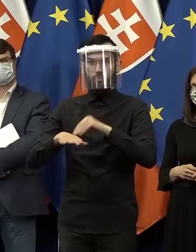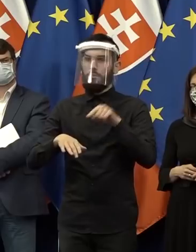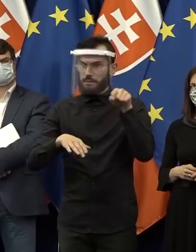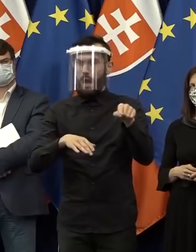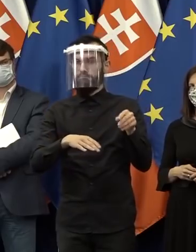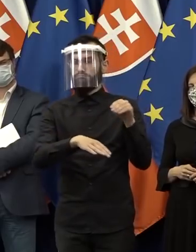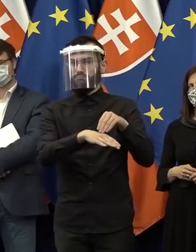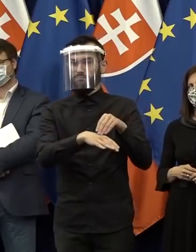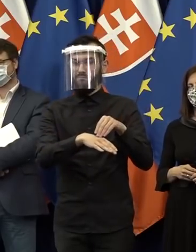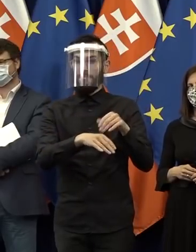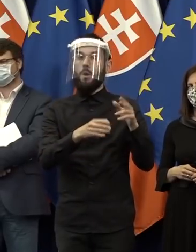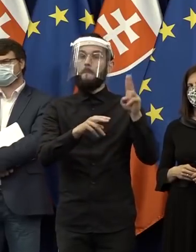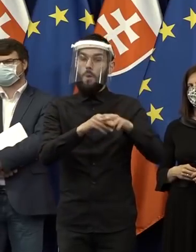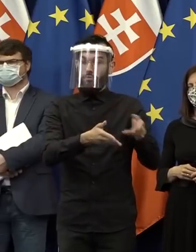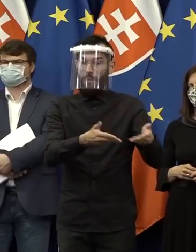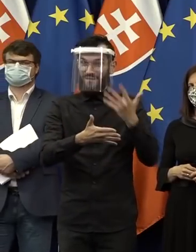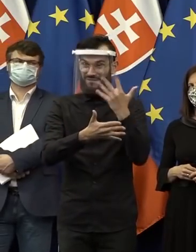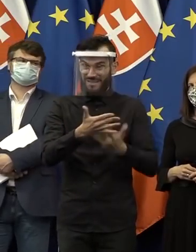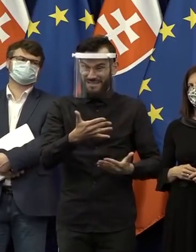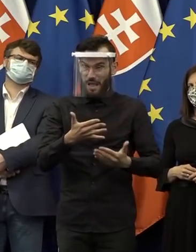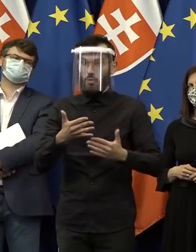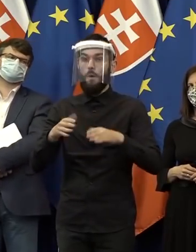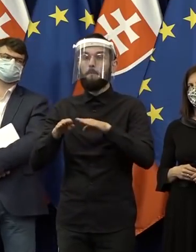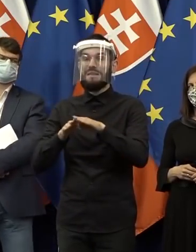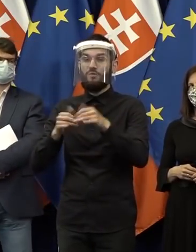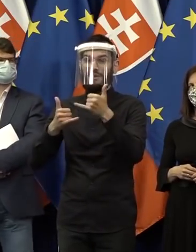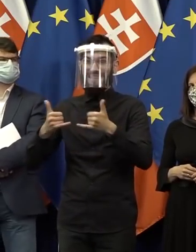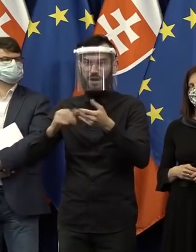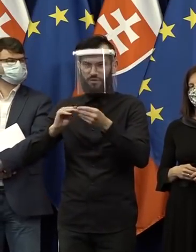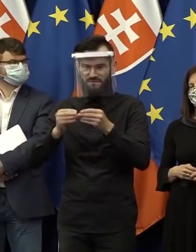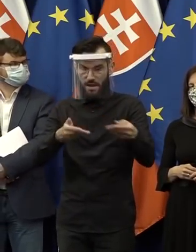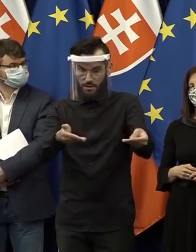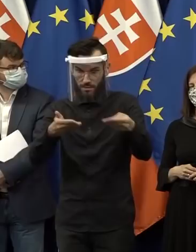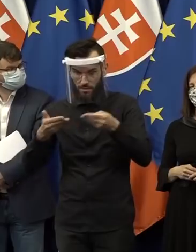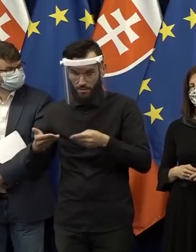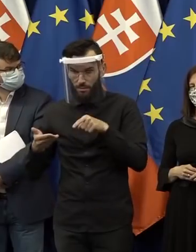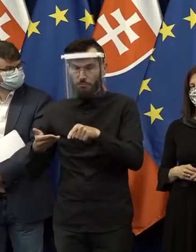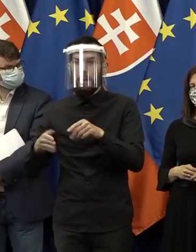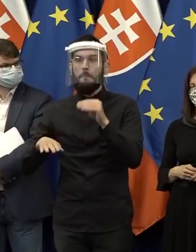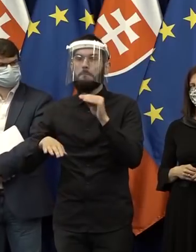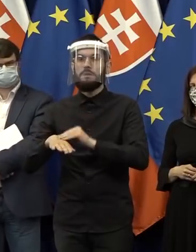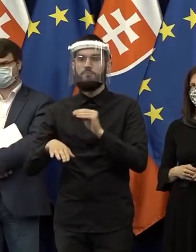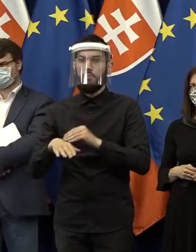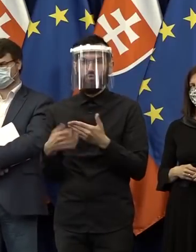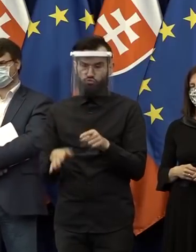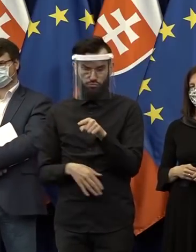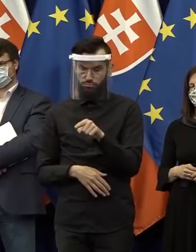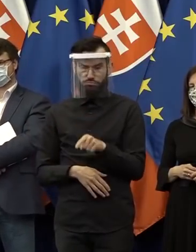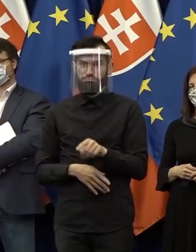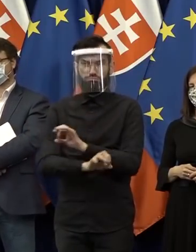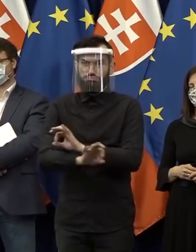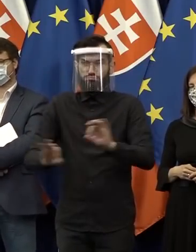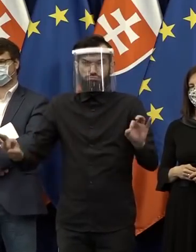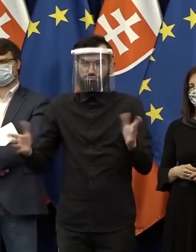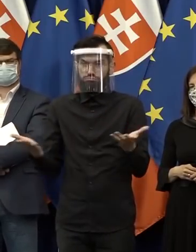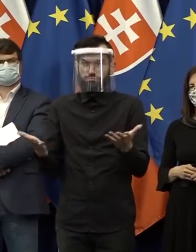a vo verzii, ktorá prišla z ministerstva zahraničných vecí, pokiaľ si dobre spomínal, sme nepripomienkovali ani čiarku, ani bodku, lebo všetky tie